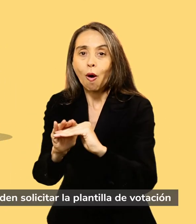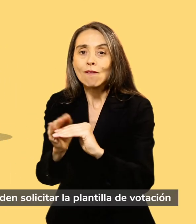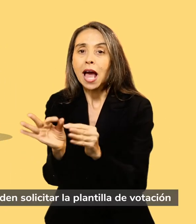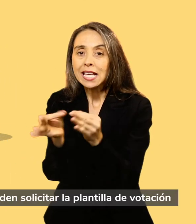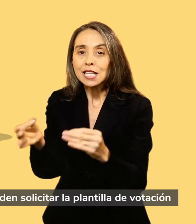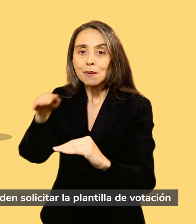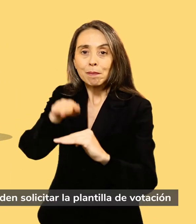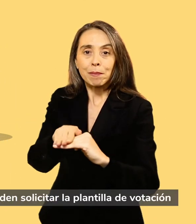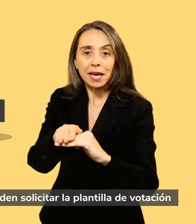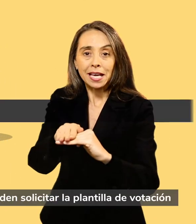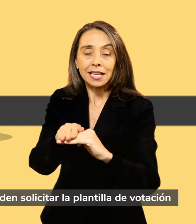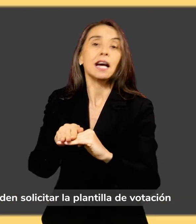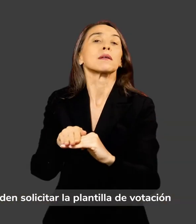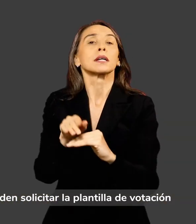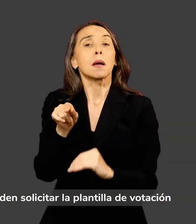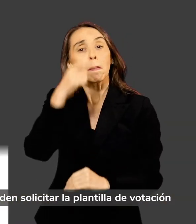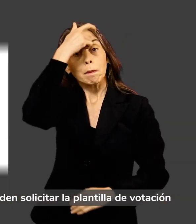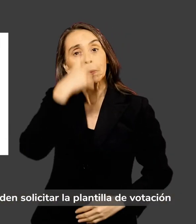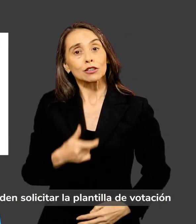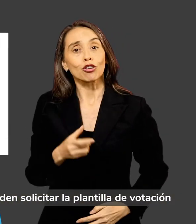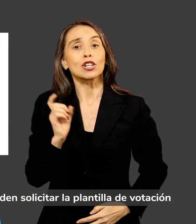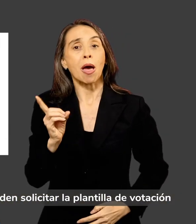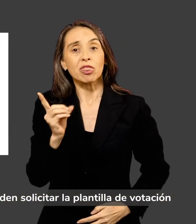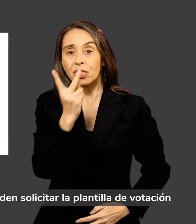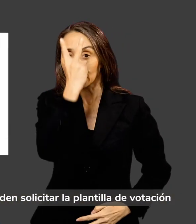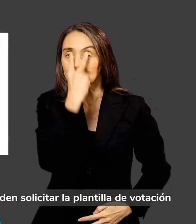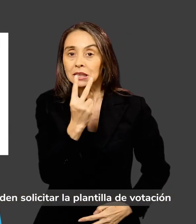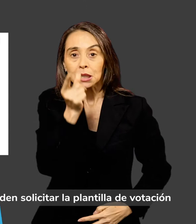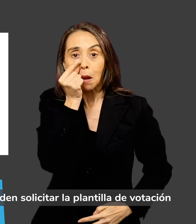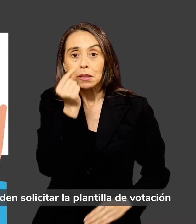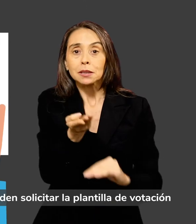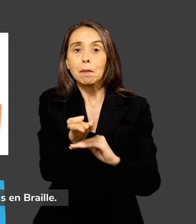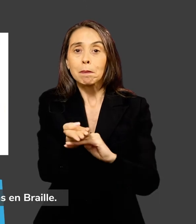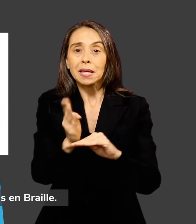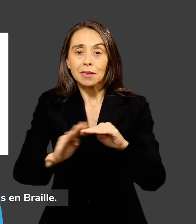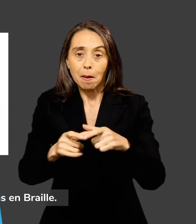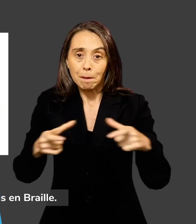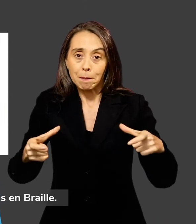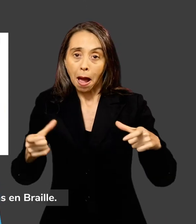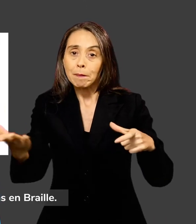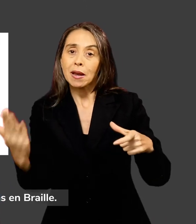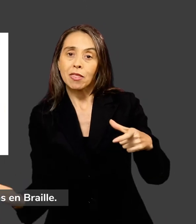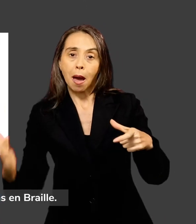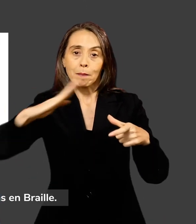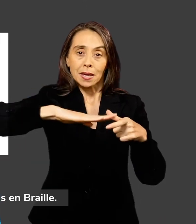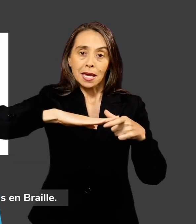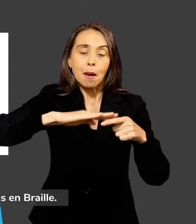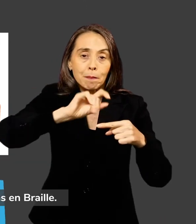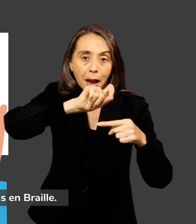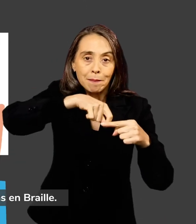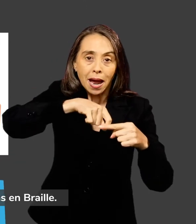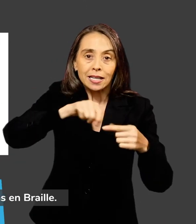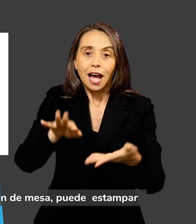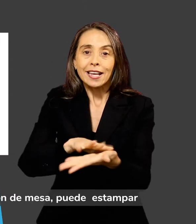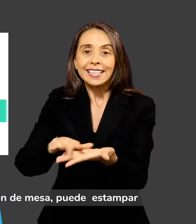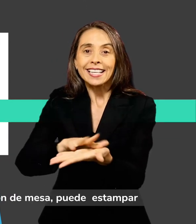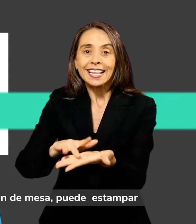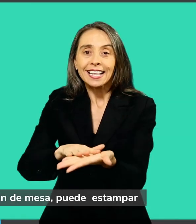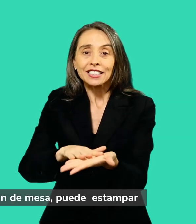con discapacidad visual pueden solicitar la plantilla de votación con ranuras y letras en braille. En caso de no poder